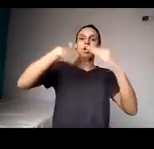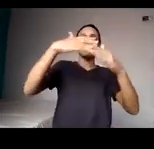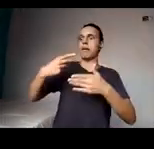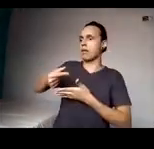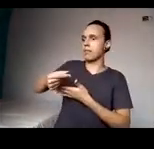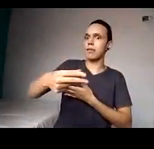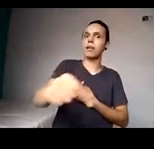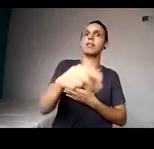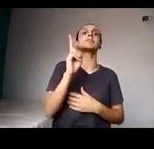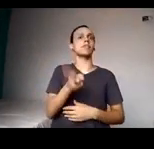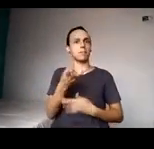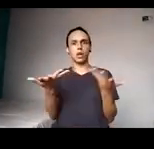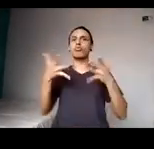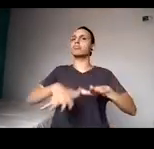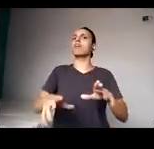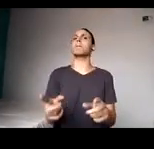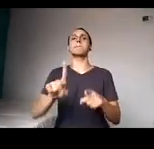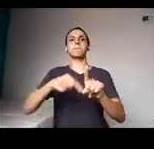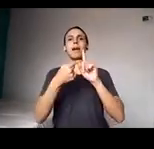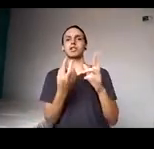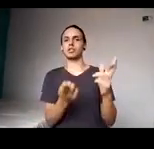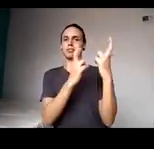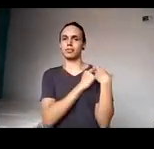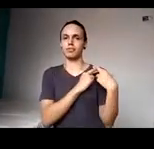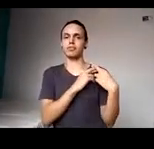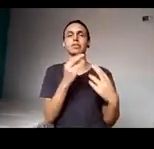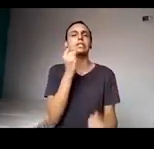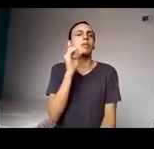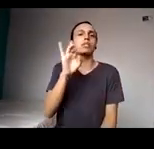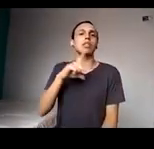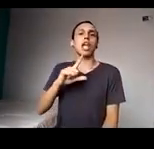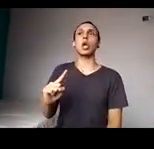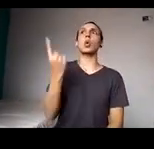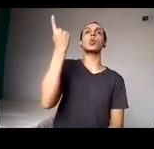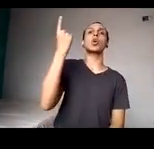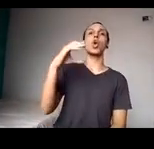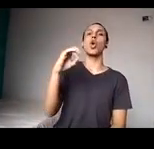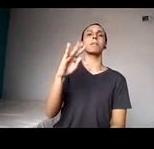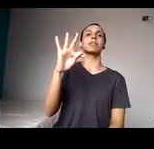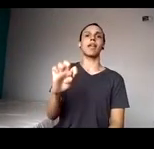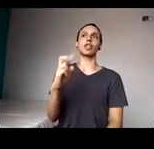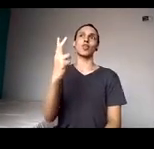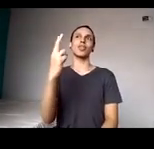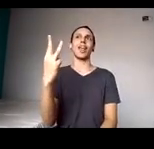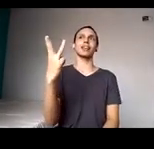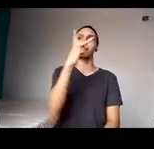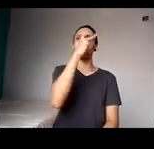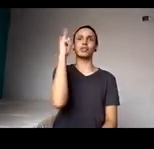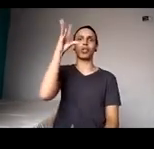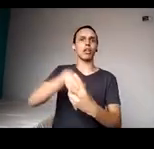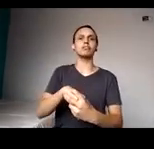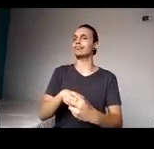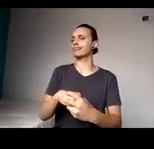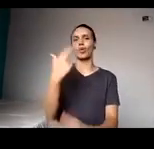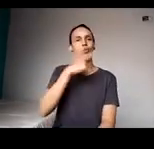aí, eu entendo que um comitê único, central, enfim, com duas, três pessoas, de fato, eu não vou dar conta. Quanto mais a gente poder ter pessoas